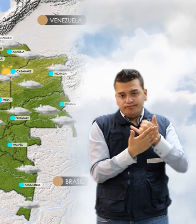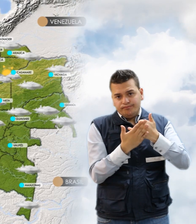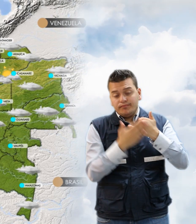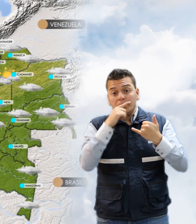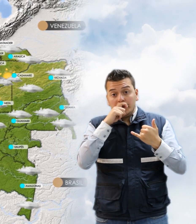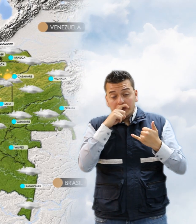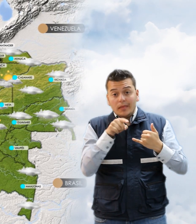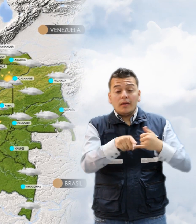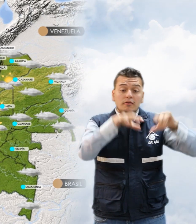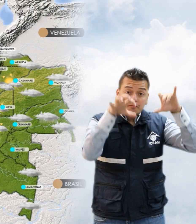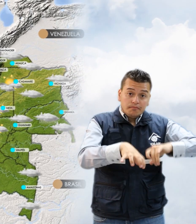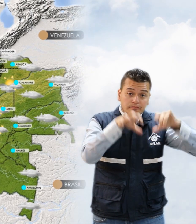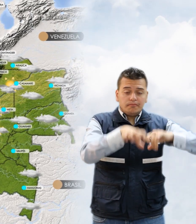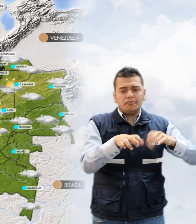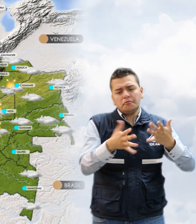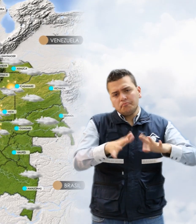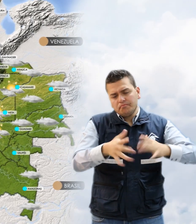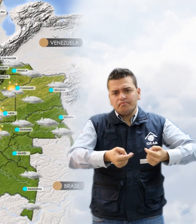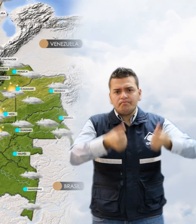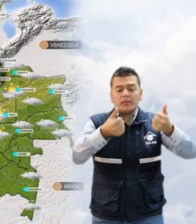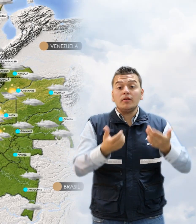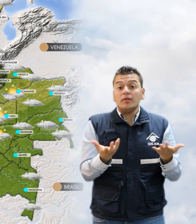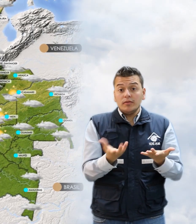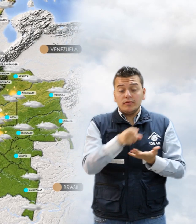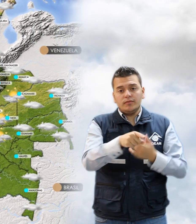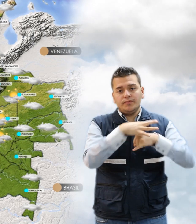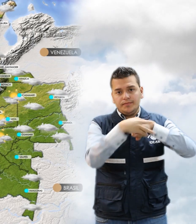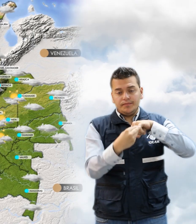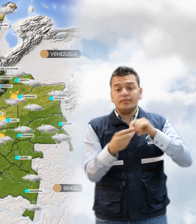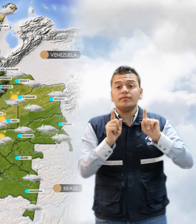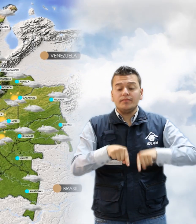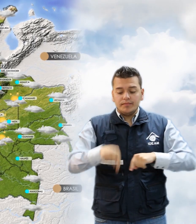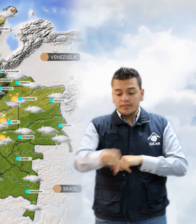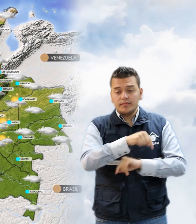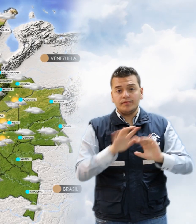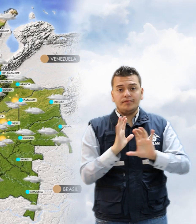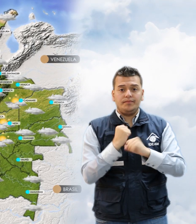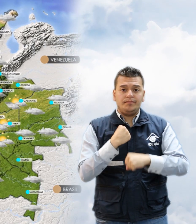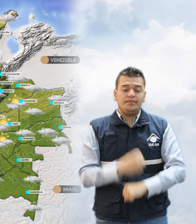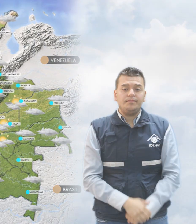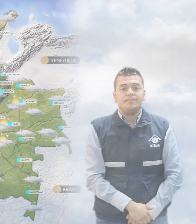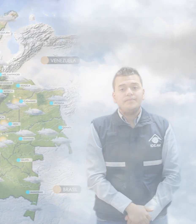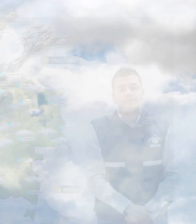lluvias se presentarán de carácter ligero sobre el departamento de Guainía y también en sectores de Baupés.